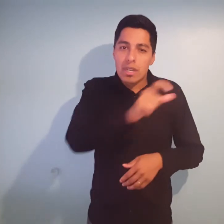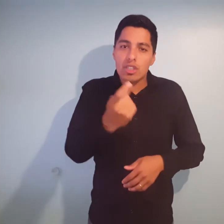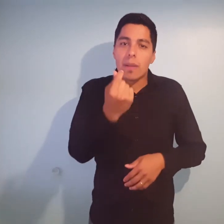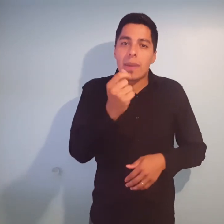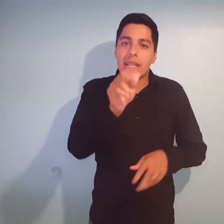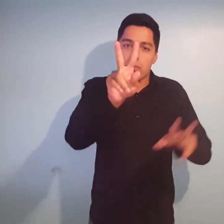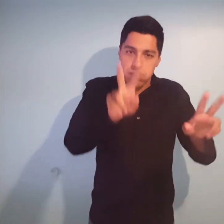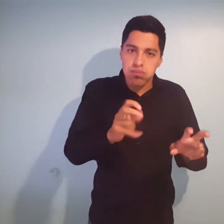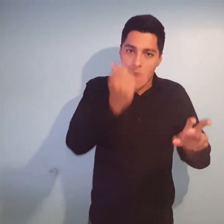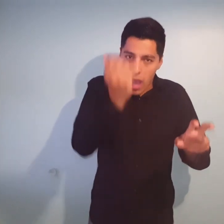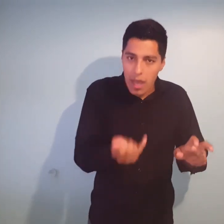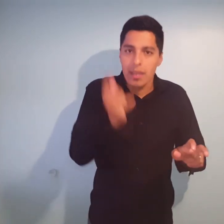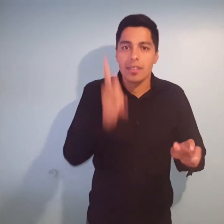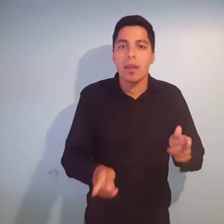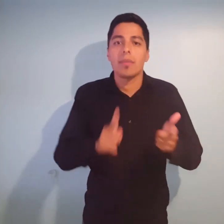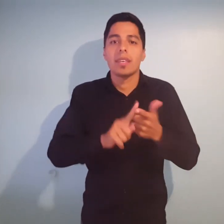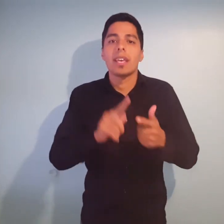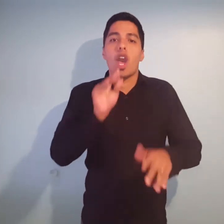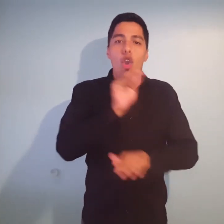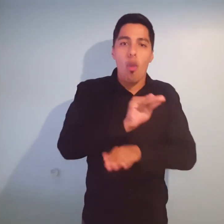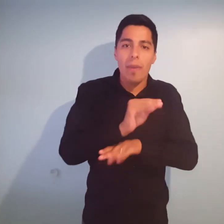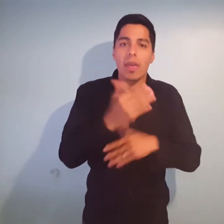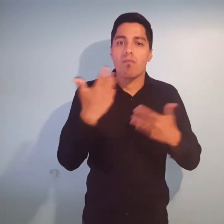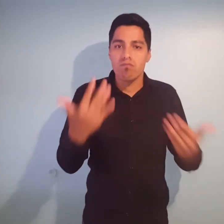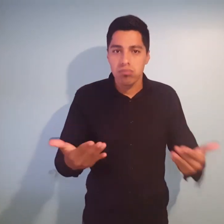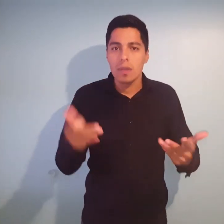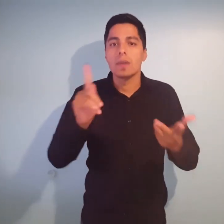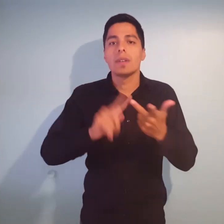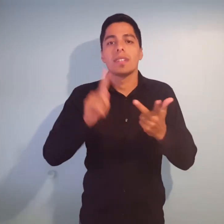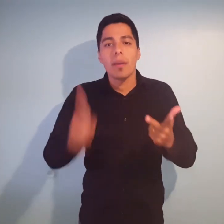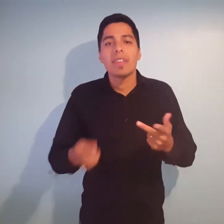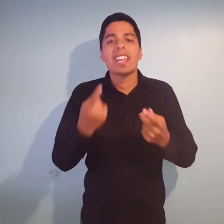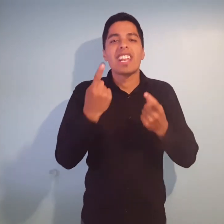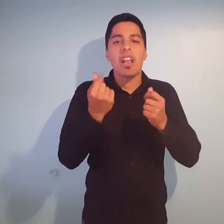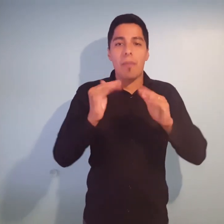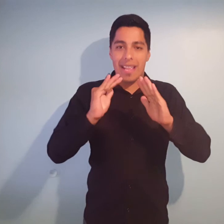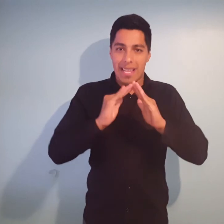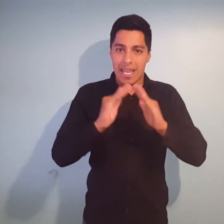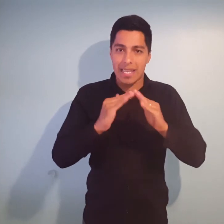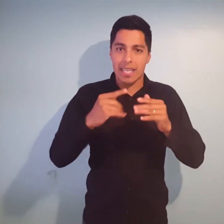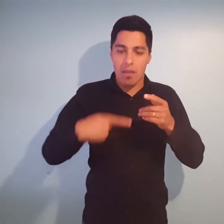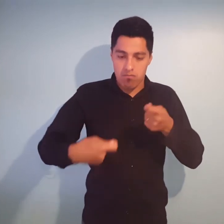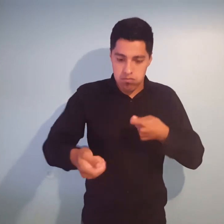asistencia alimentaria, y hacer que el movimiento económico esté solamente en el barrio para mover la economía de abajo.